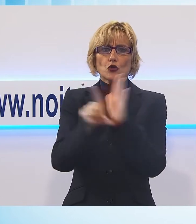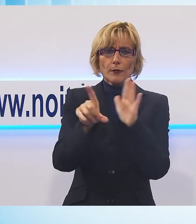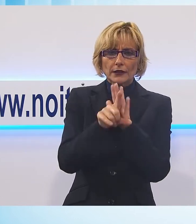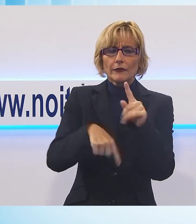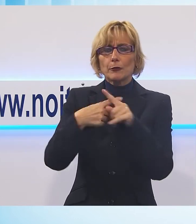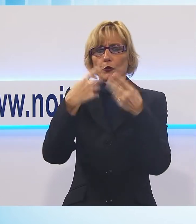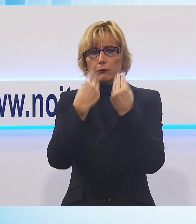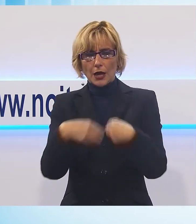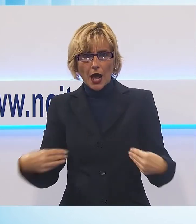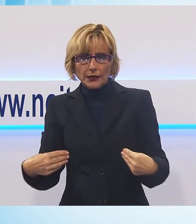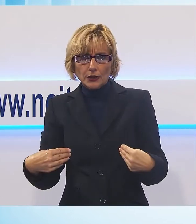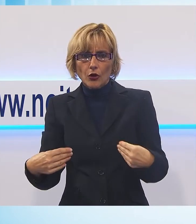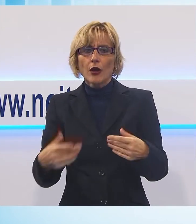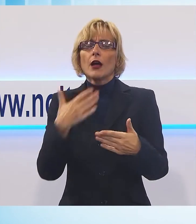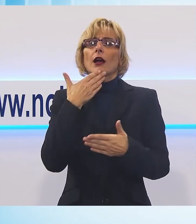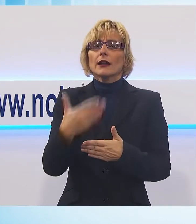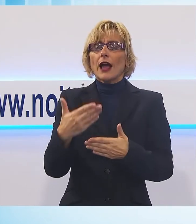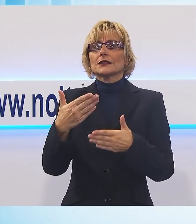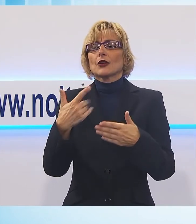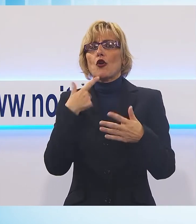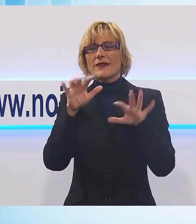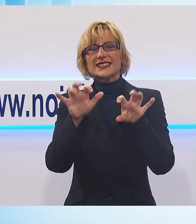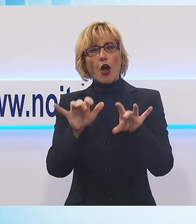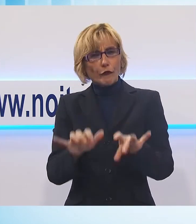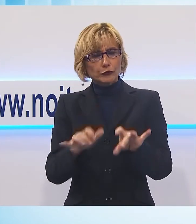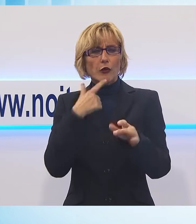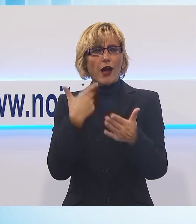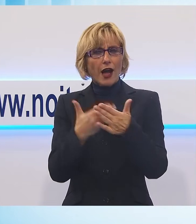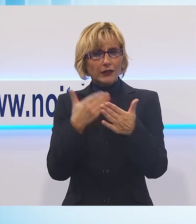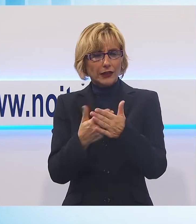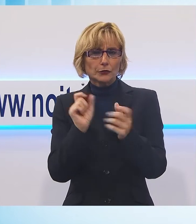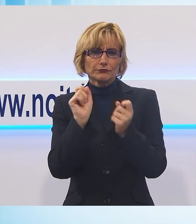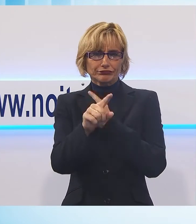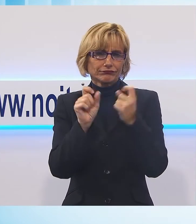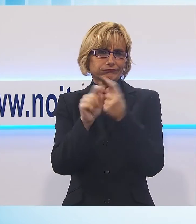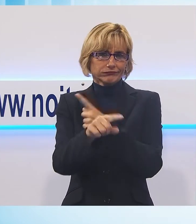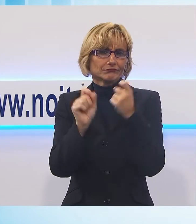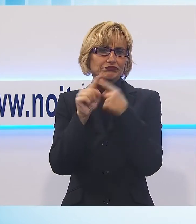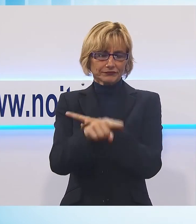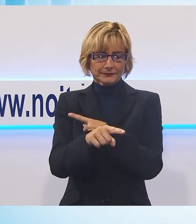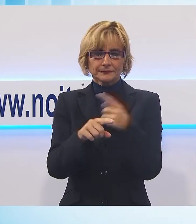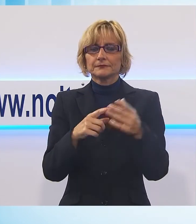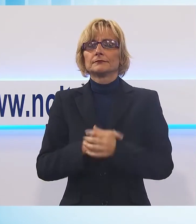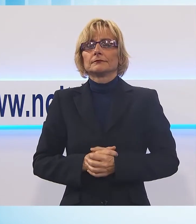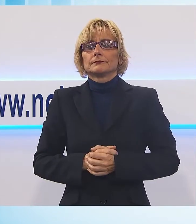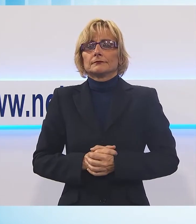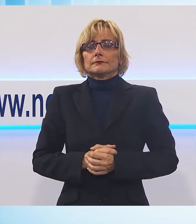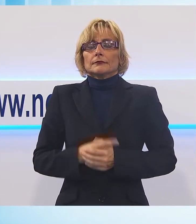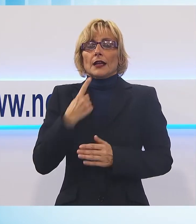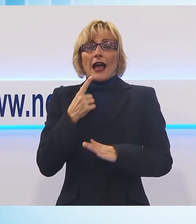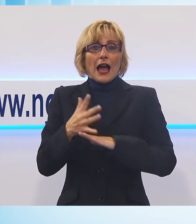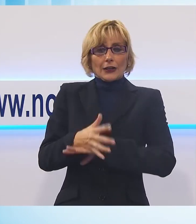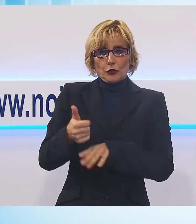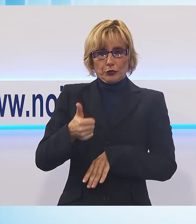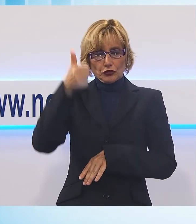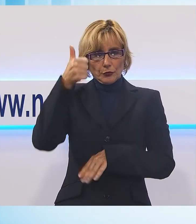attraverso la dimostrazione di un software applicativo per l'elaborazione e l'invio delle fatture elettroniche Inoltre nell'atrio principale è stata